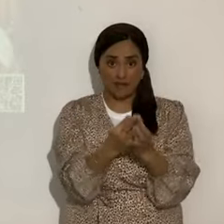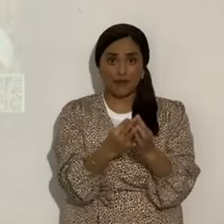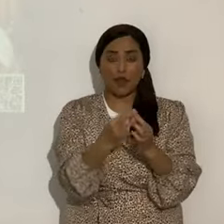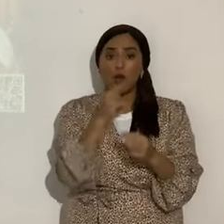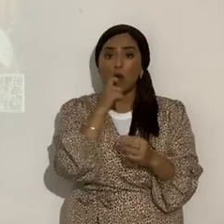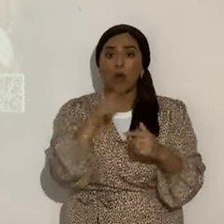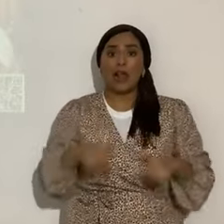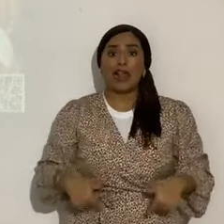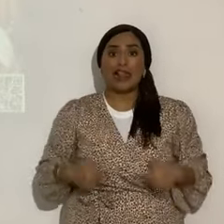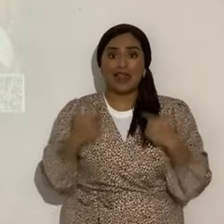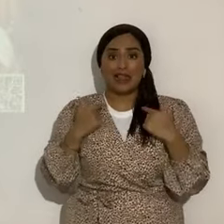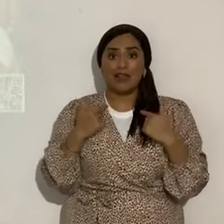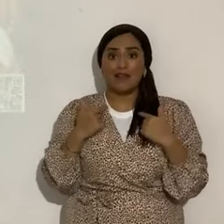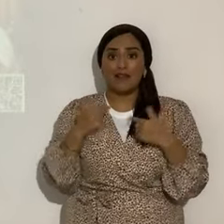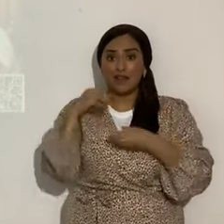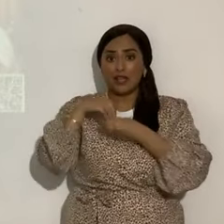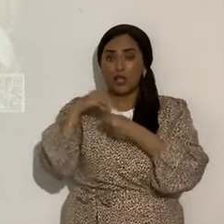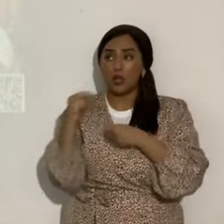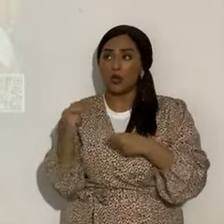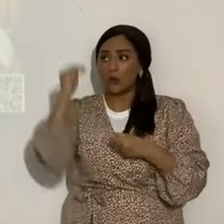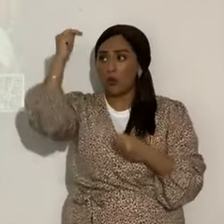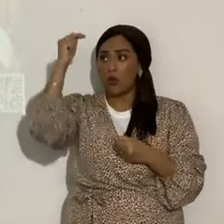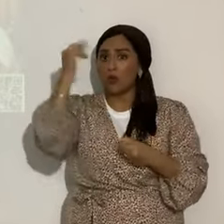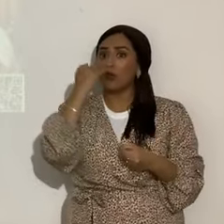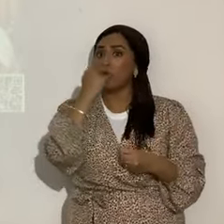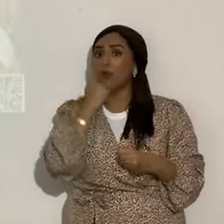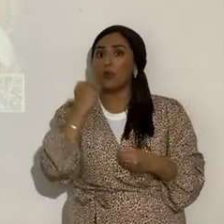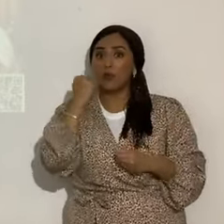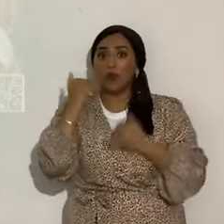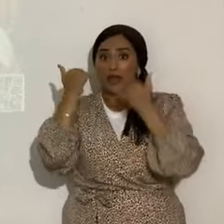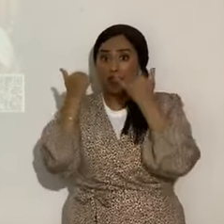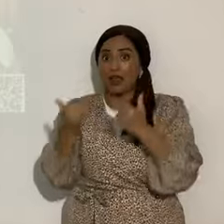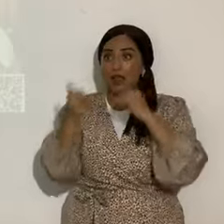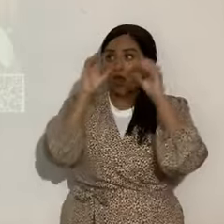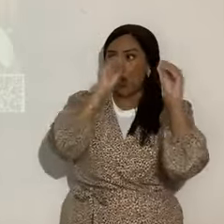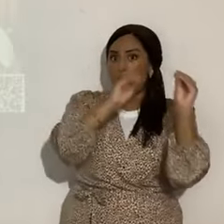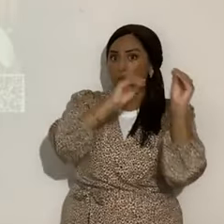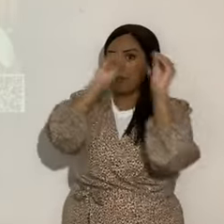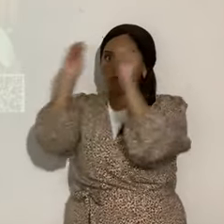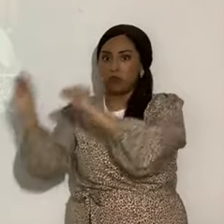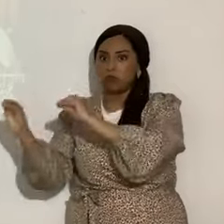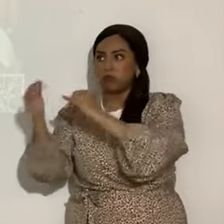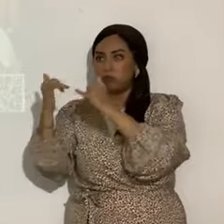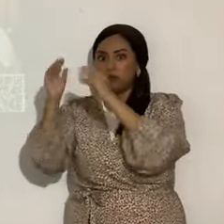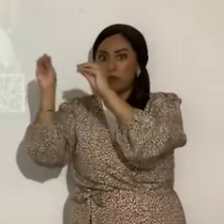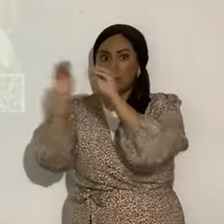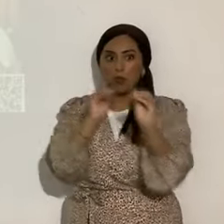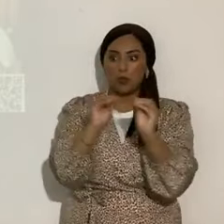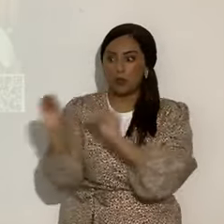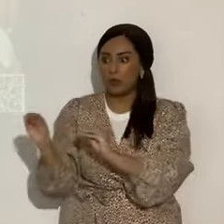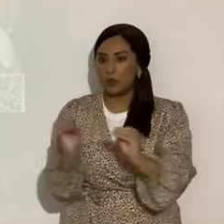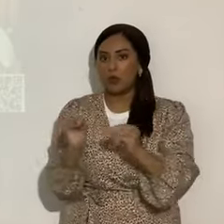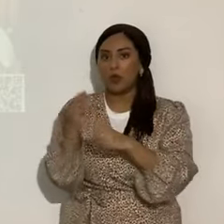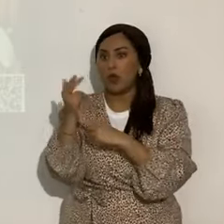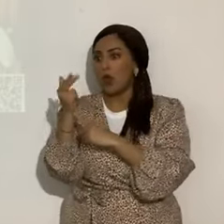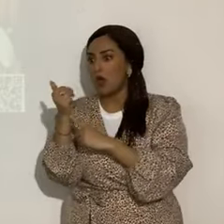Que vivían en el norte de Israel. Y ahorita están viviendo donde pueden. En hoteles, con casas de